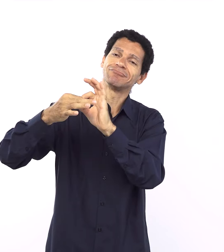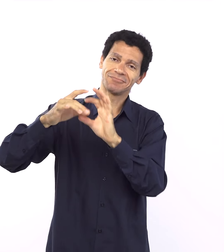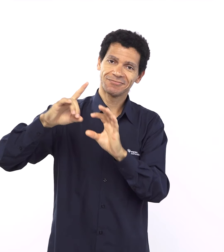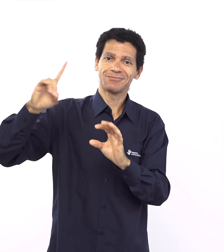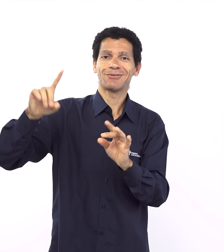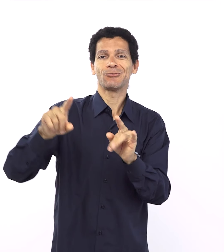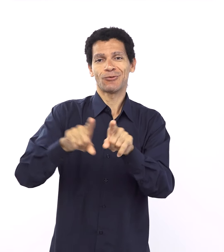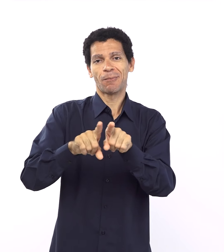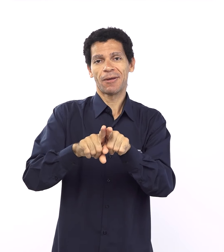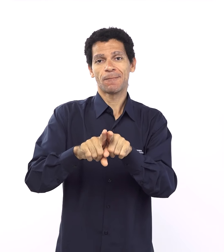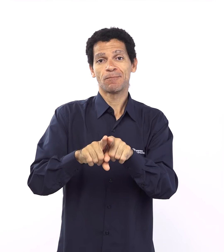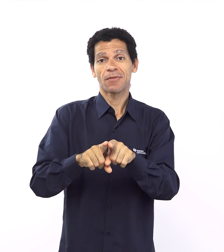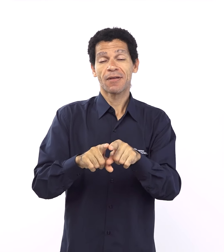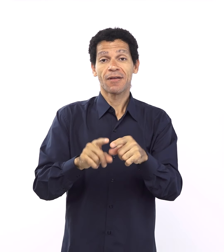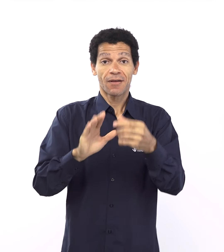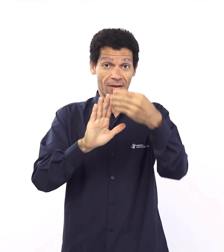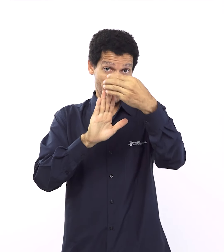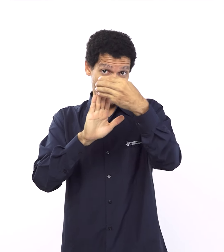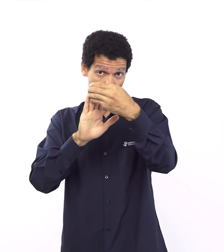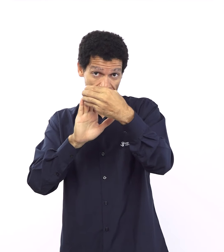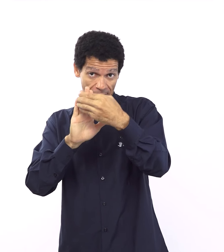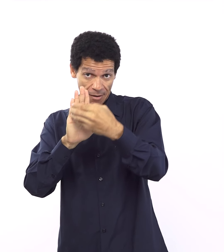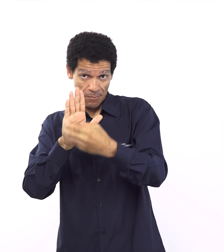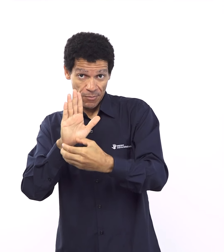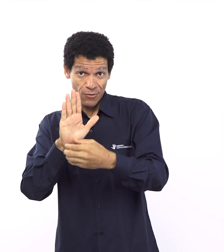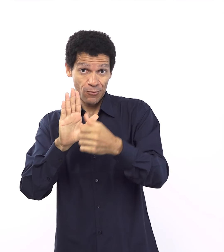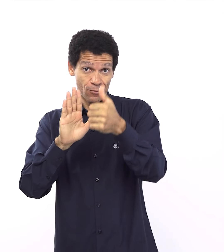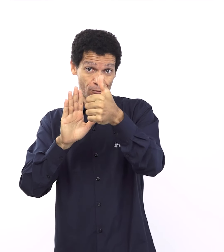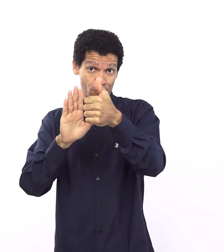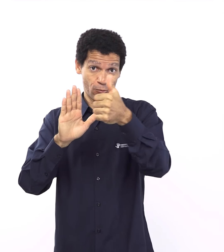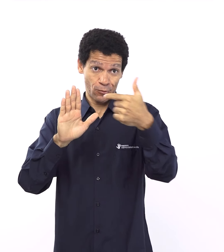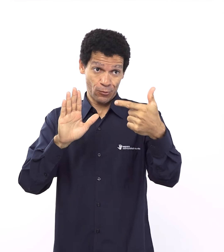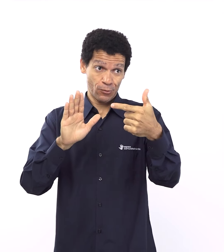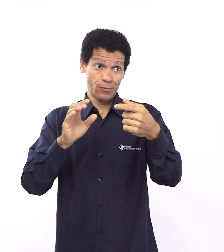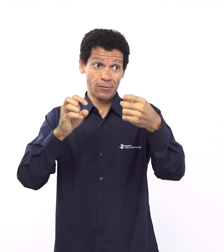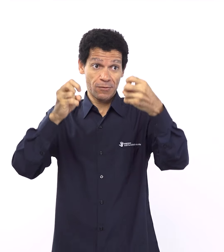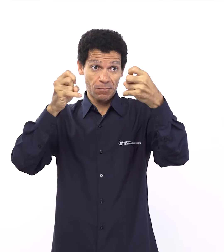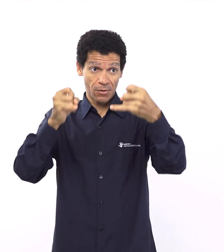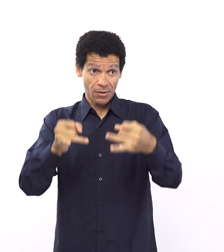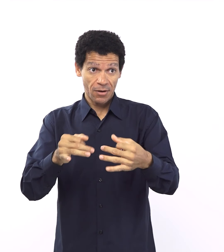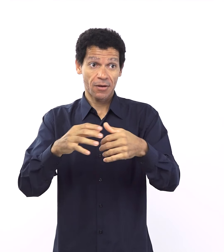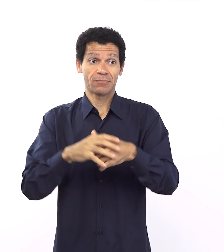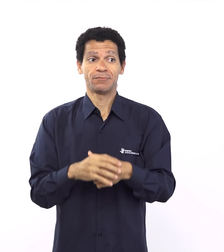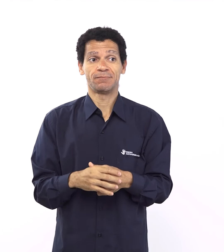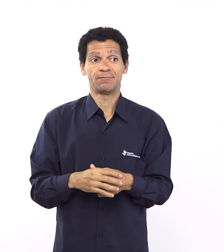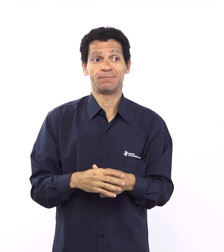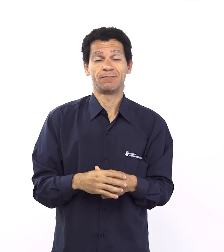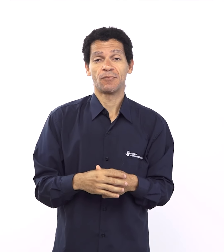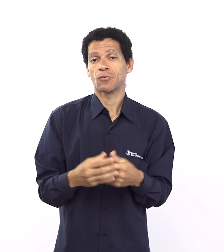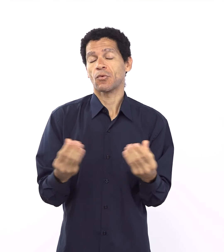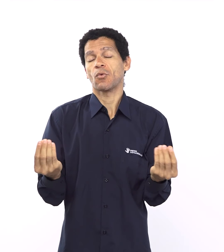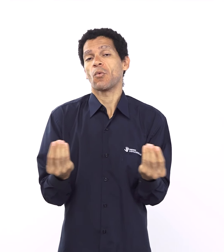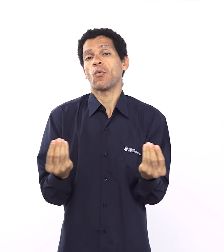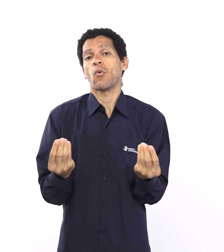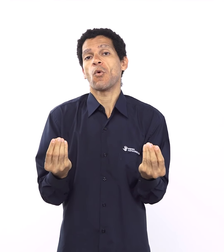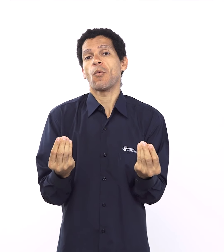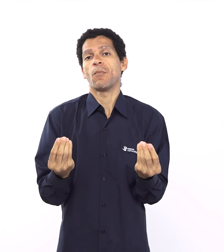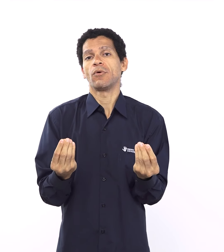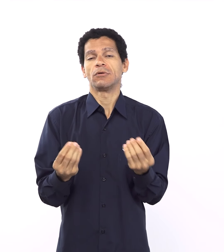pra gente, opa, vocês estão conseguindo me ouvir? Sim, estamos ouvindo, manda ver. Pra gente ter uma